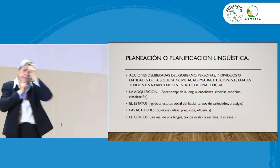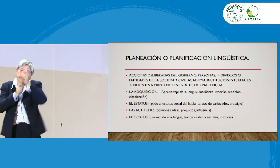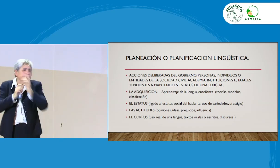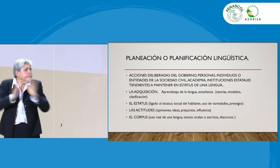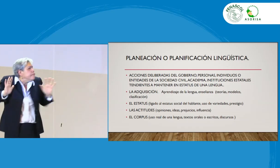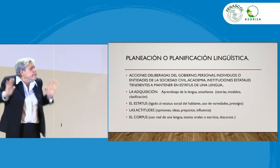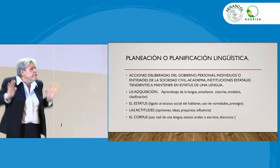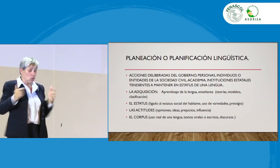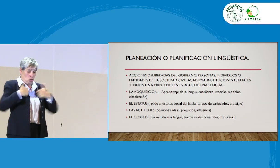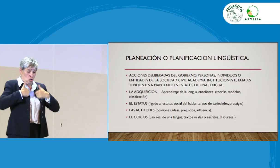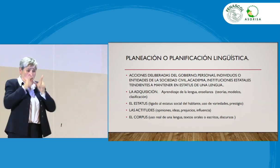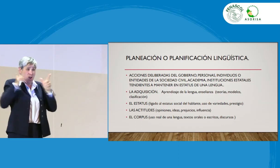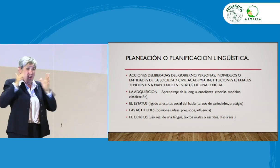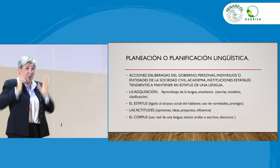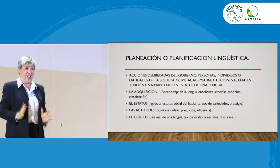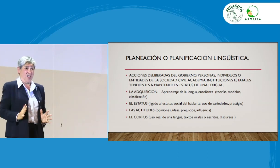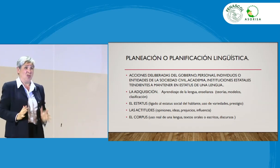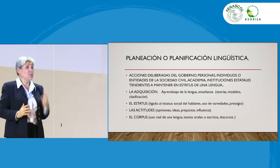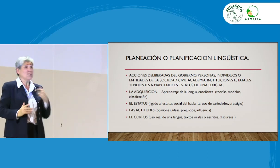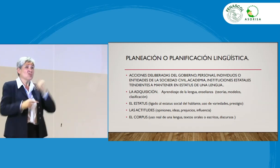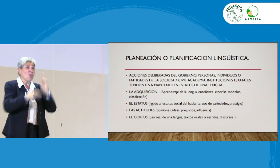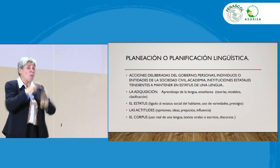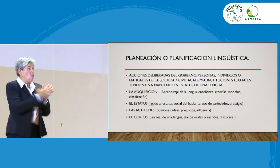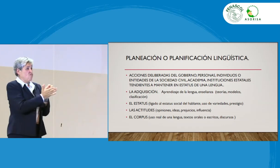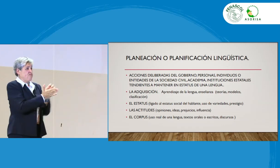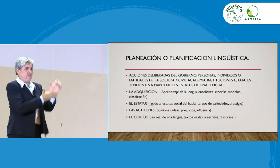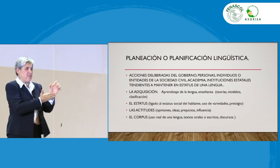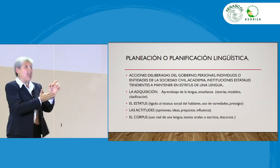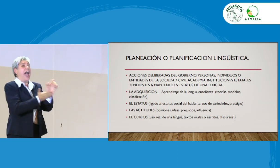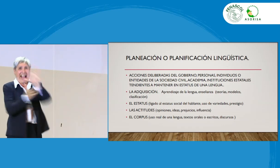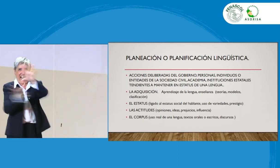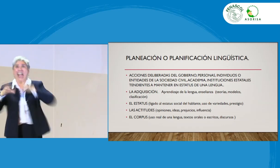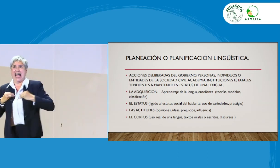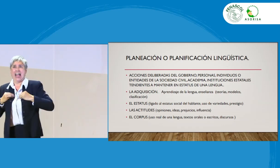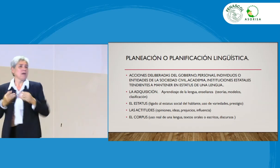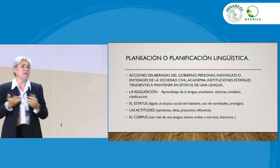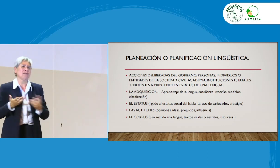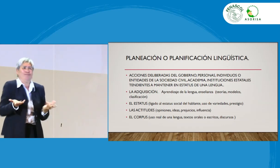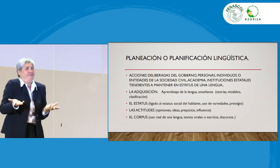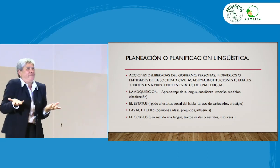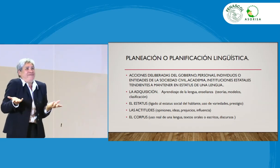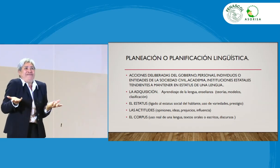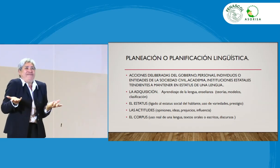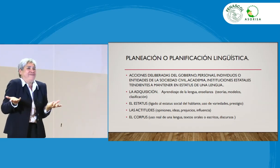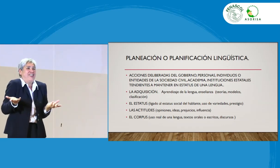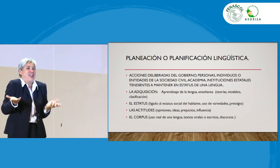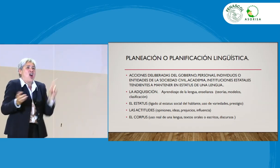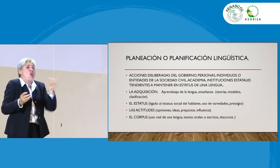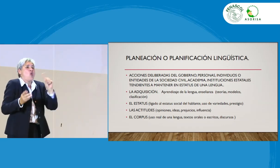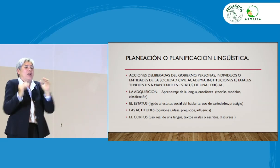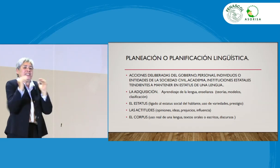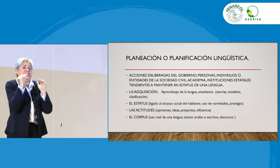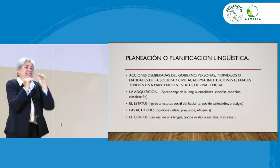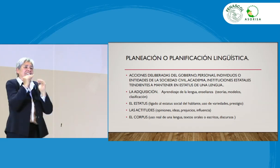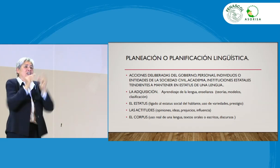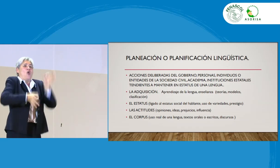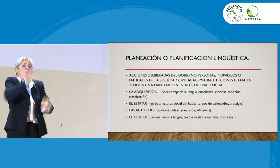cada una de las dos lenguas, por decirlo así, y, pues, somos ciudadanos de las dos posturas. ¿Cuál es esta